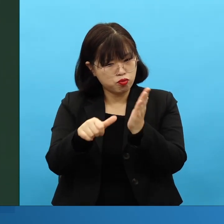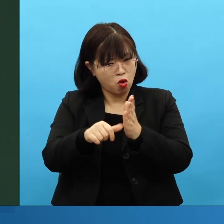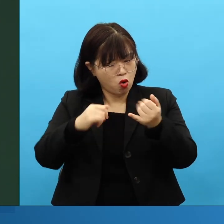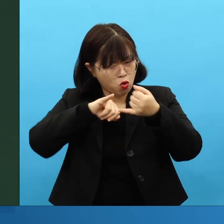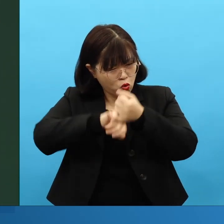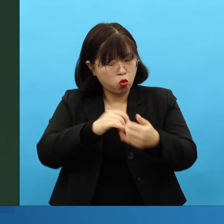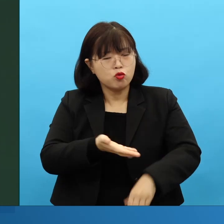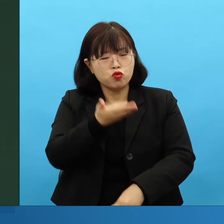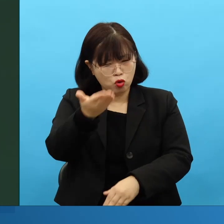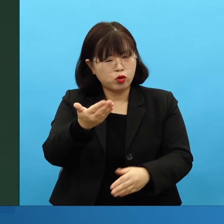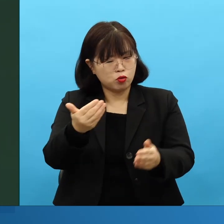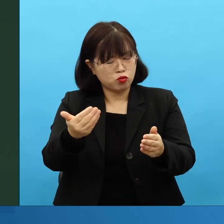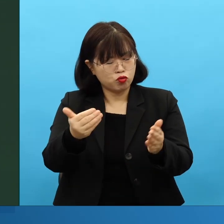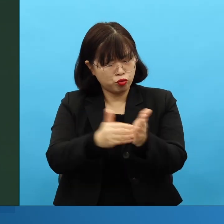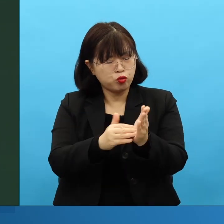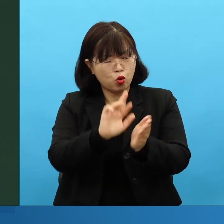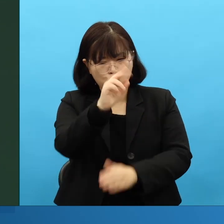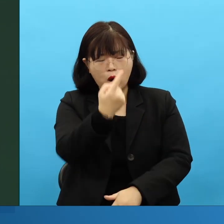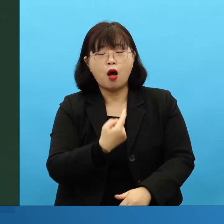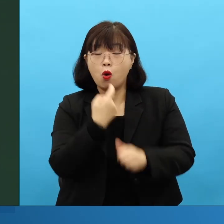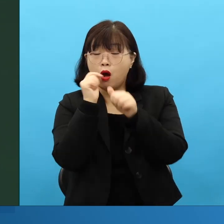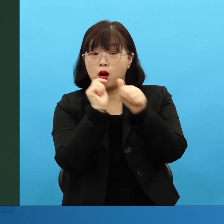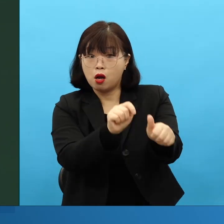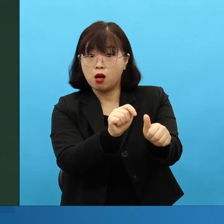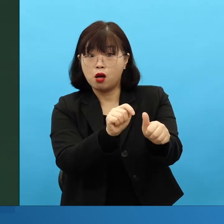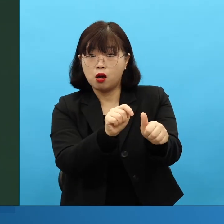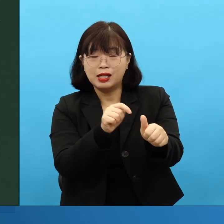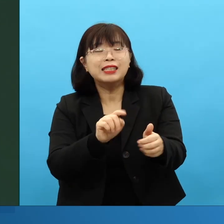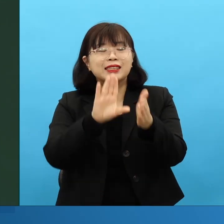요호와를 40일 동안, 모욕하는 골리아스를 무너뜨린 겁니다.